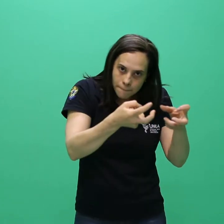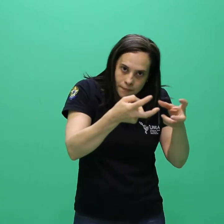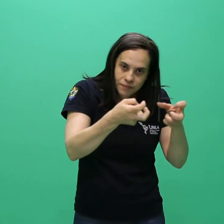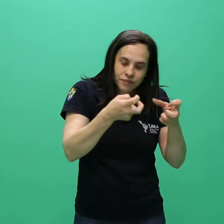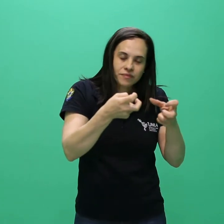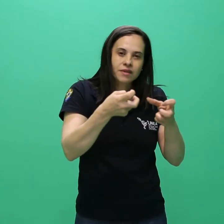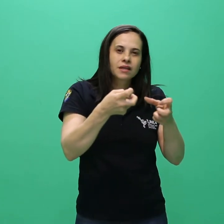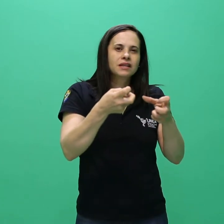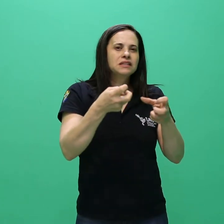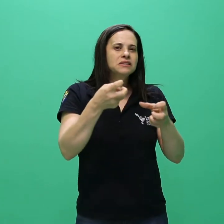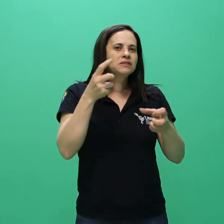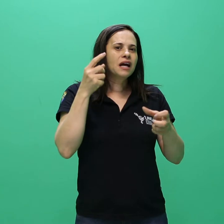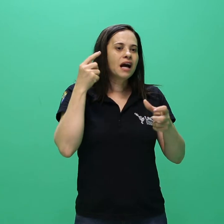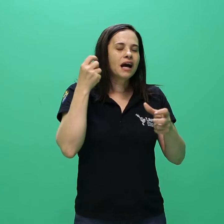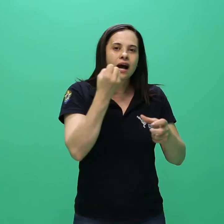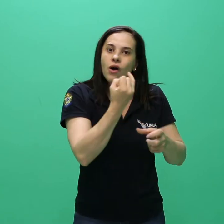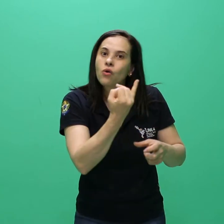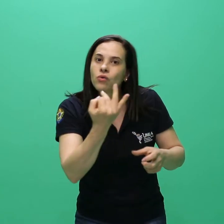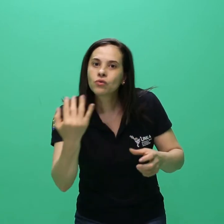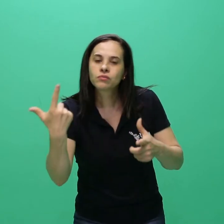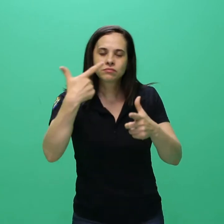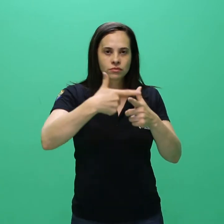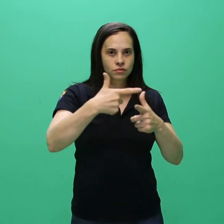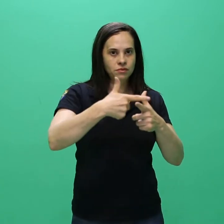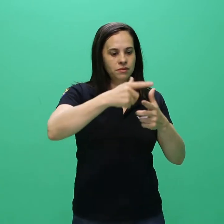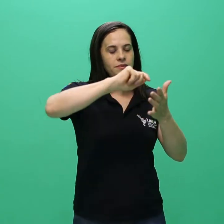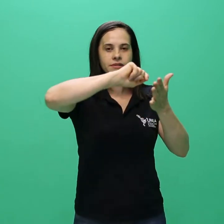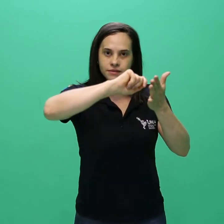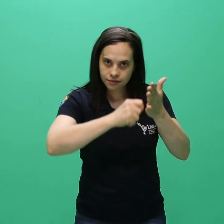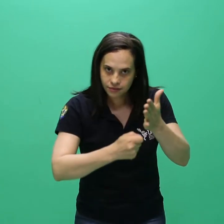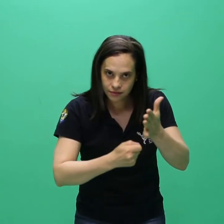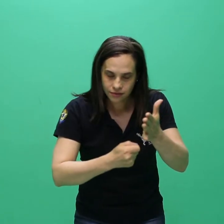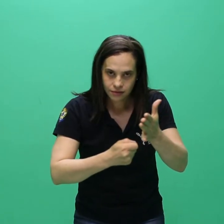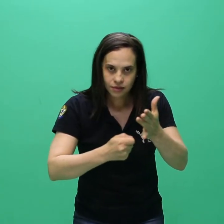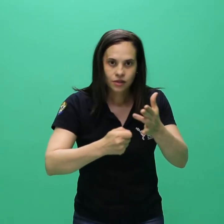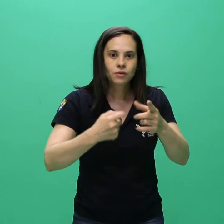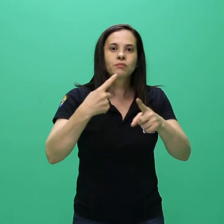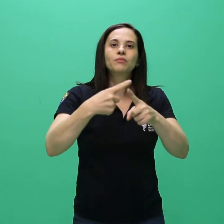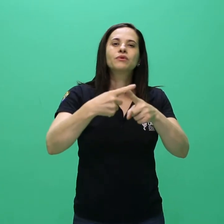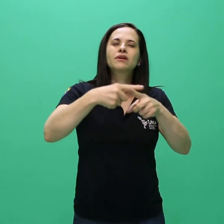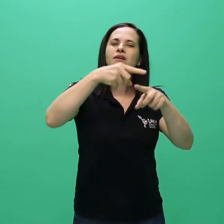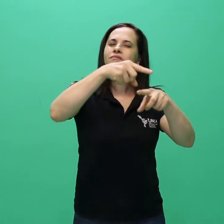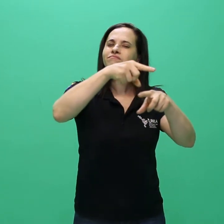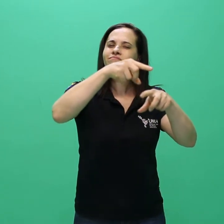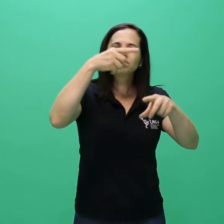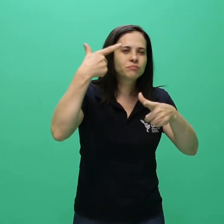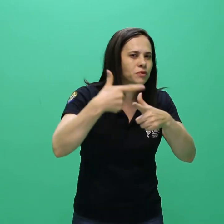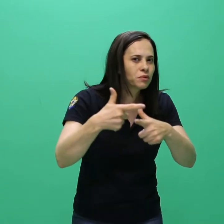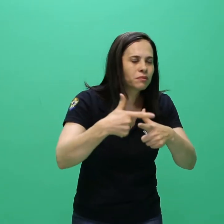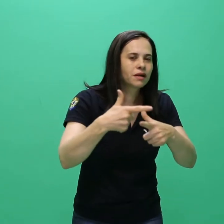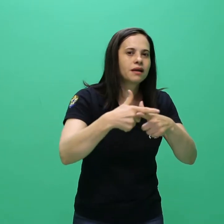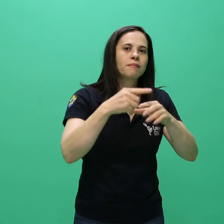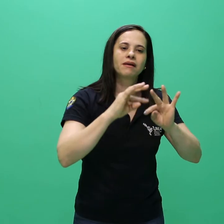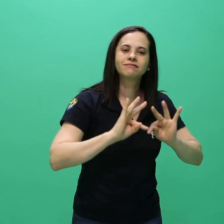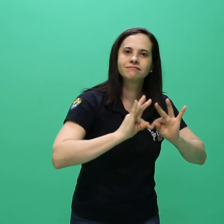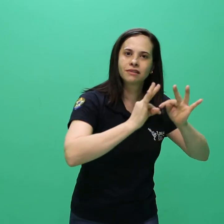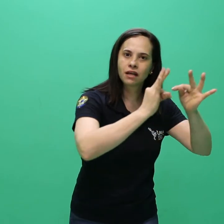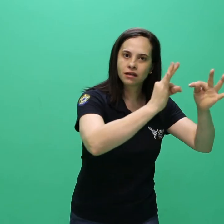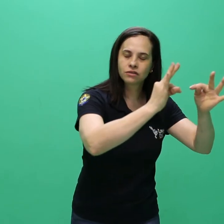impossibilidade da inscrição por dificuldade técnica ou outra, poderá, dentro do prazo